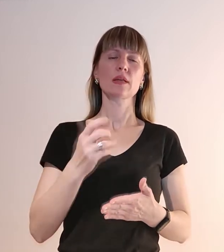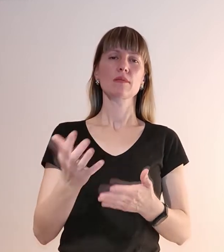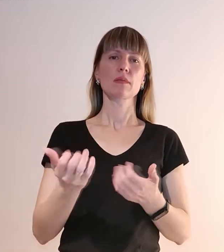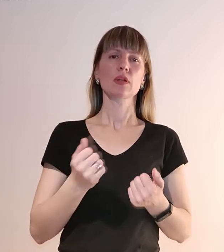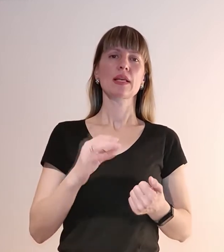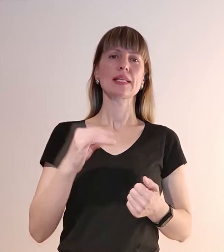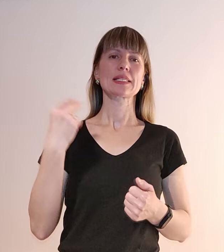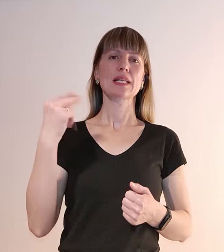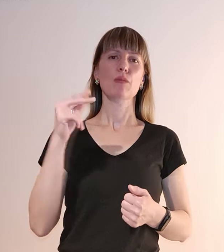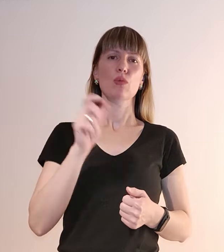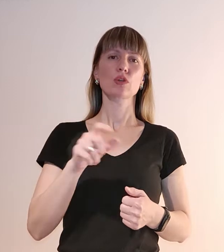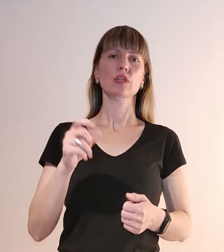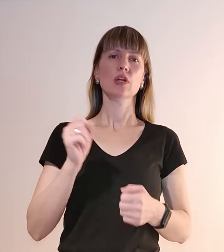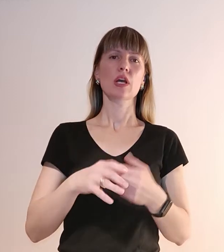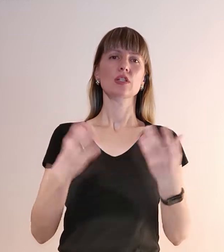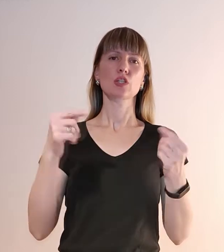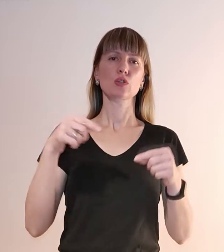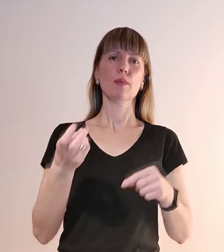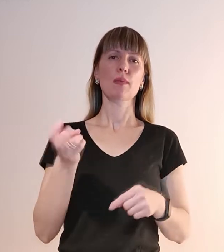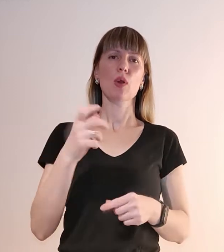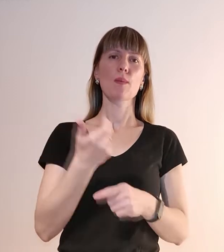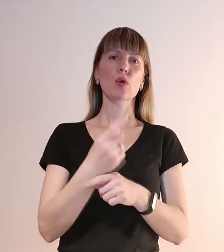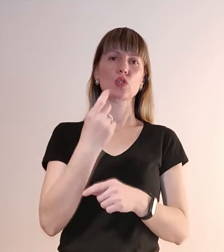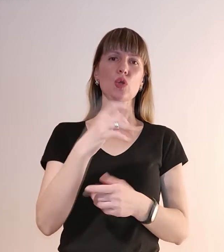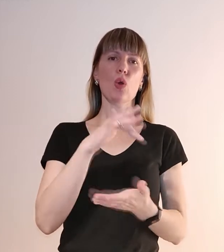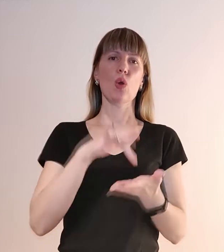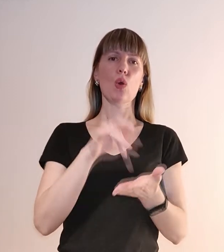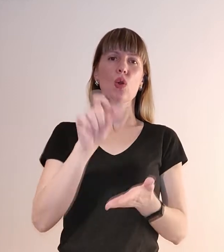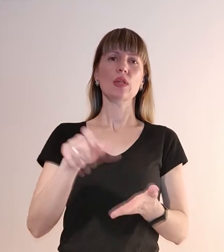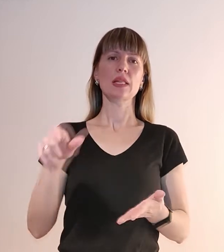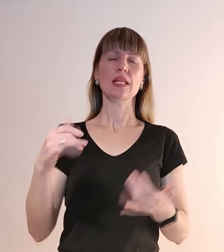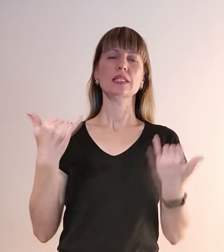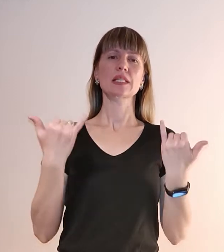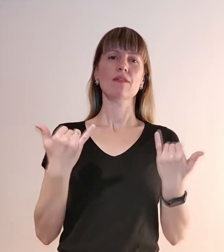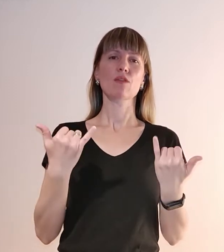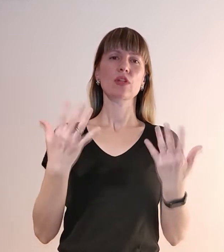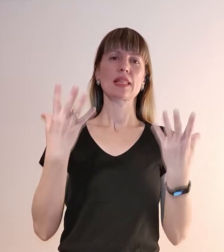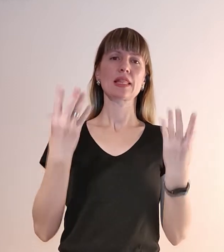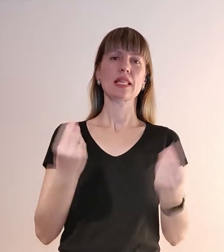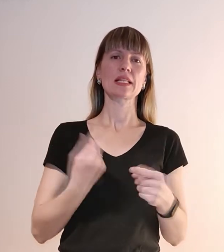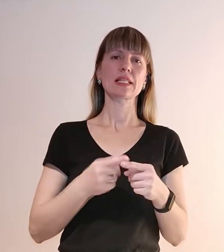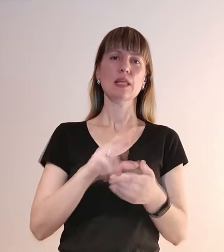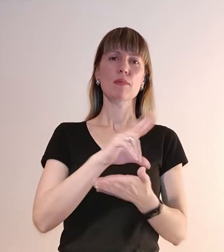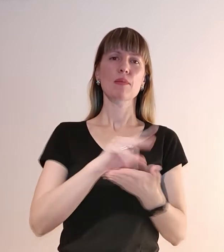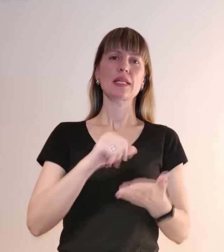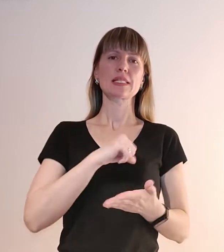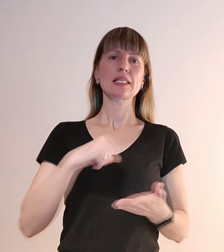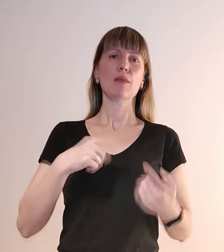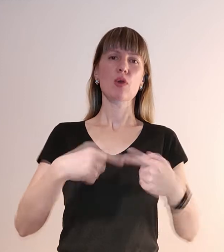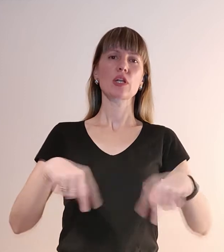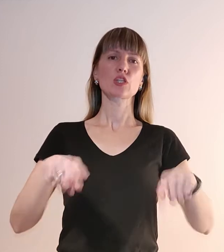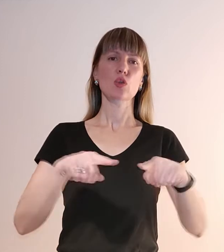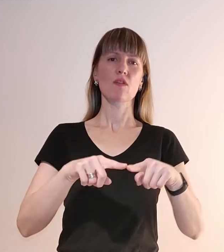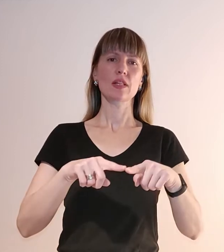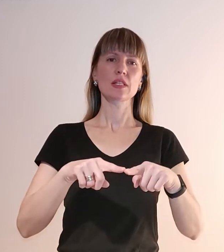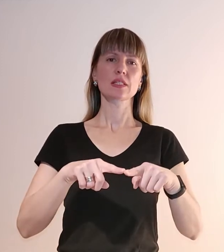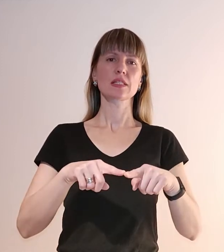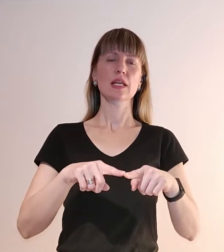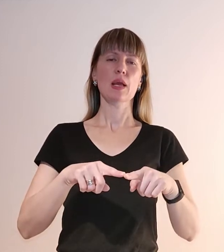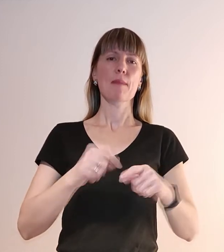і запоріжці. Щодня сюди приходить понад 100 містян. Сьогоднішній день – це приклад самоорганізованості, патріотизму,